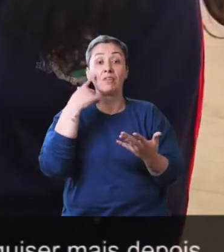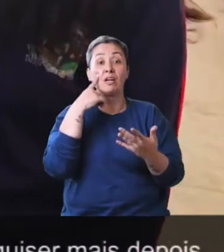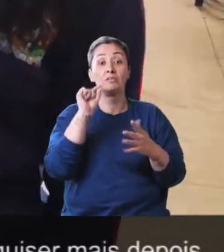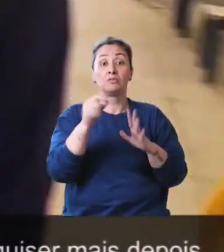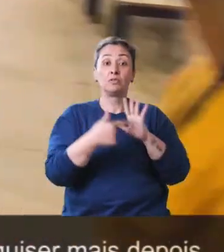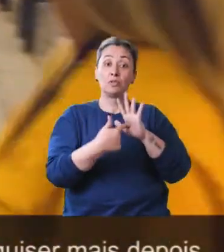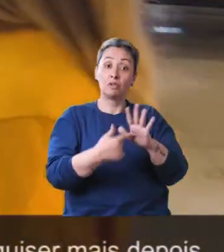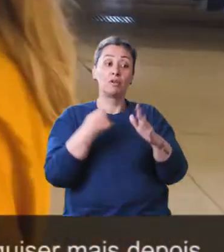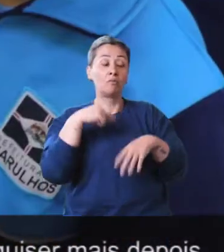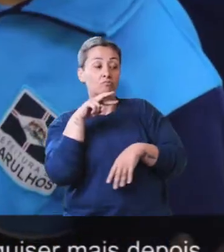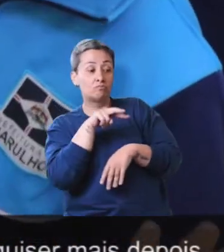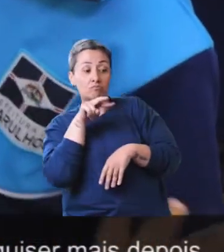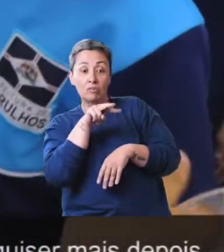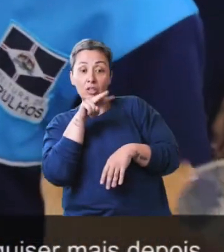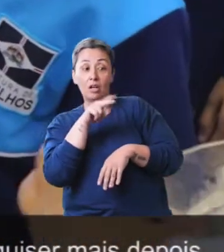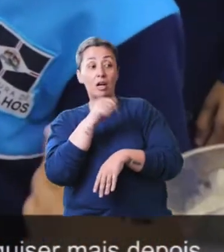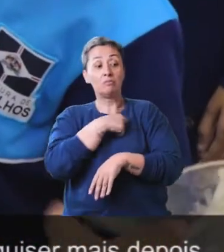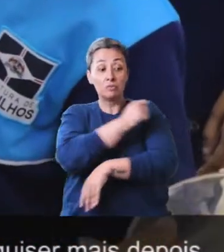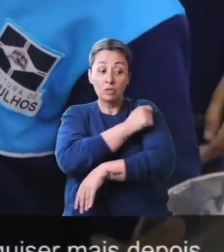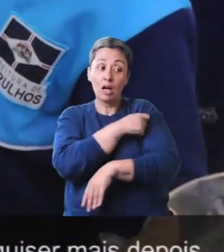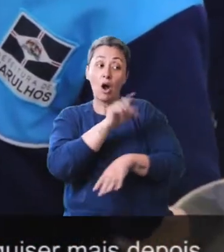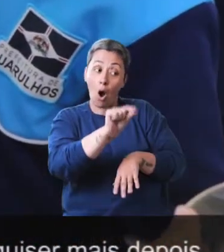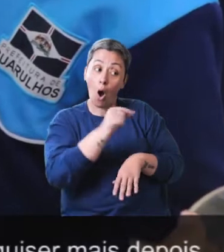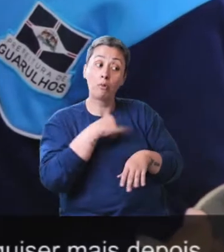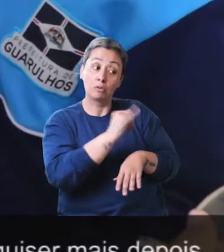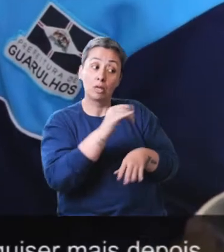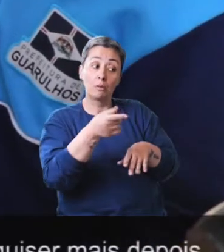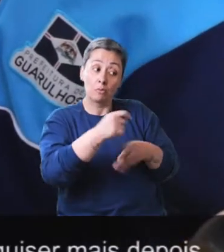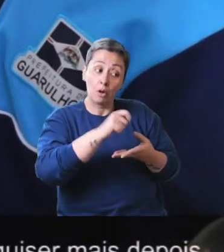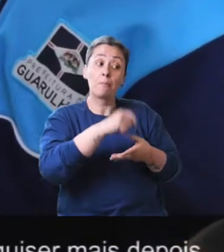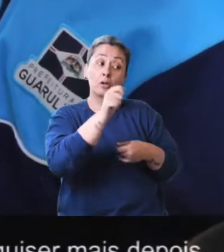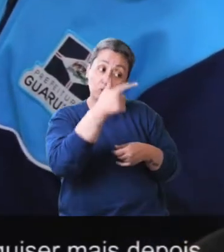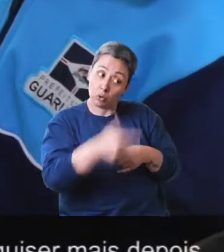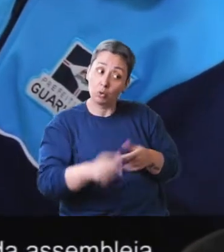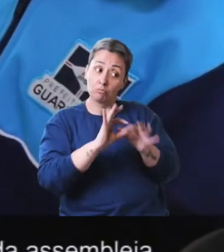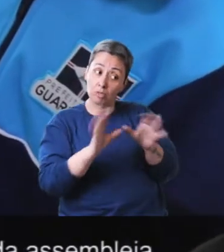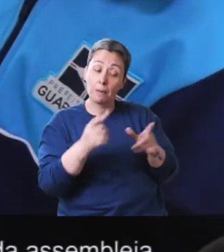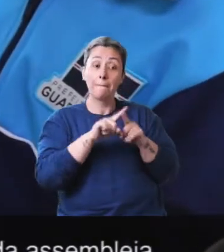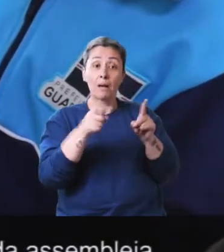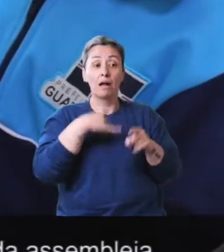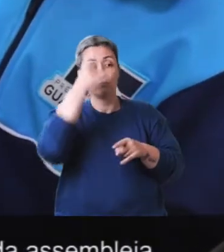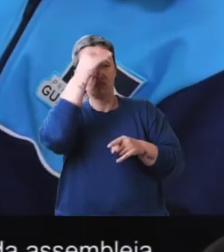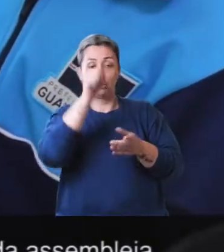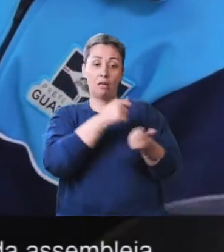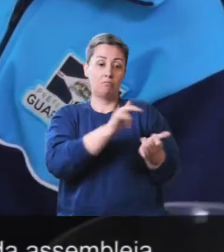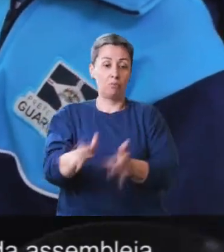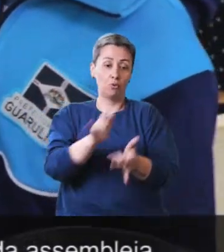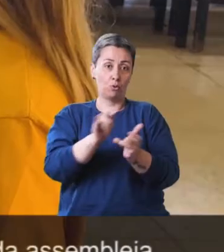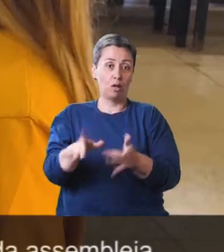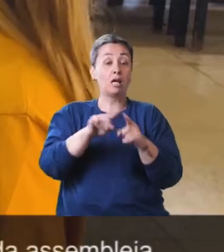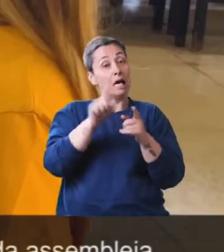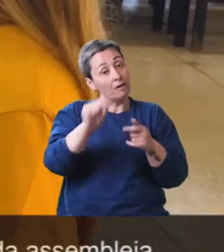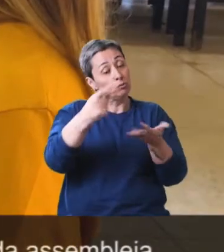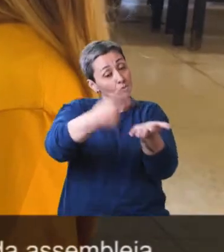Então elas ficam olhando as crianças, orientando para pegar pouca comida. Se quiser mais depois pode repetir, para evitar